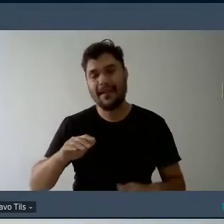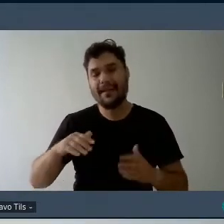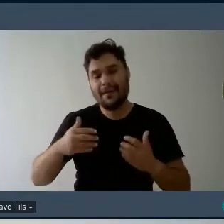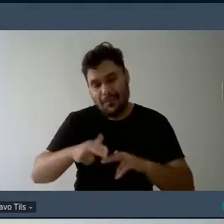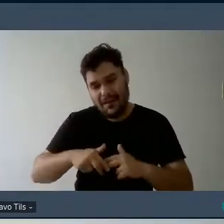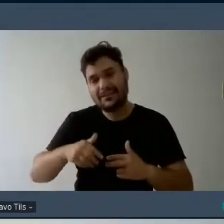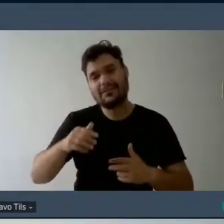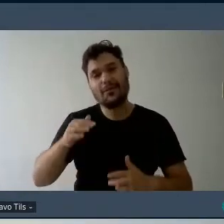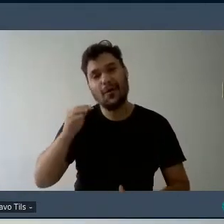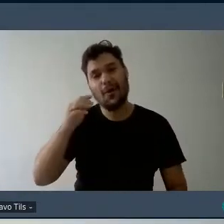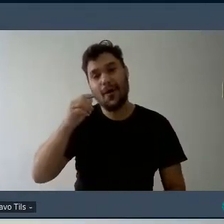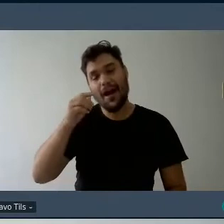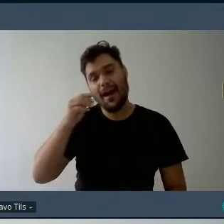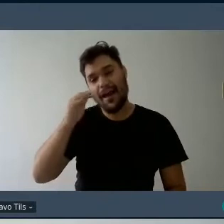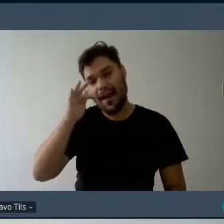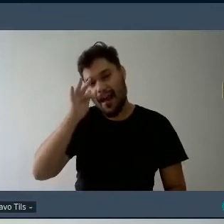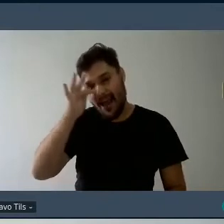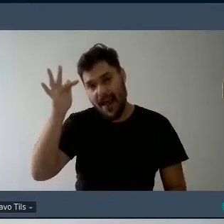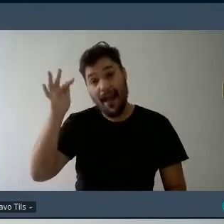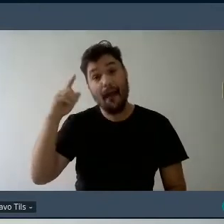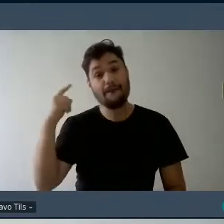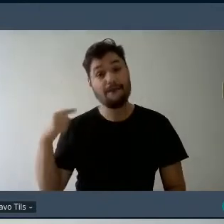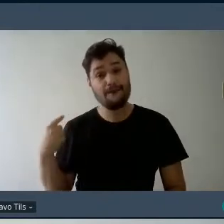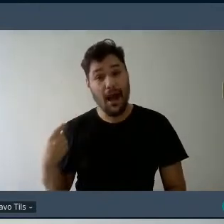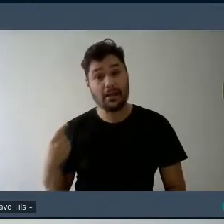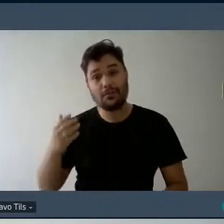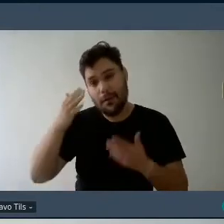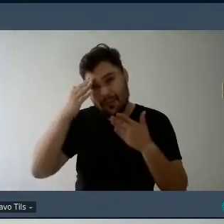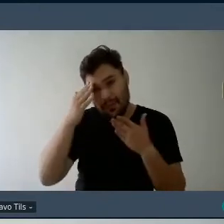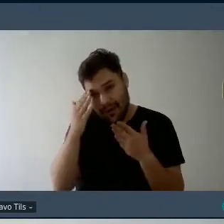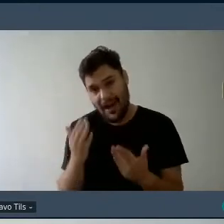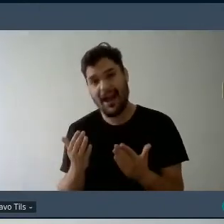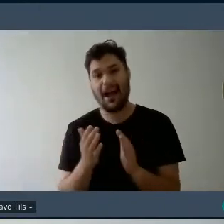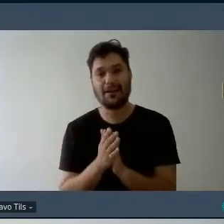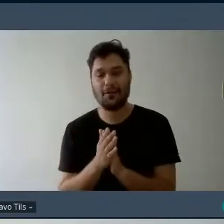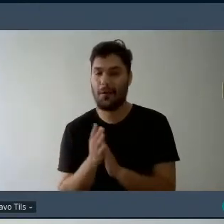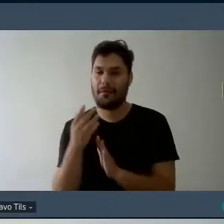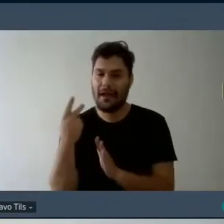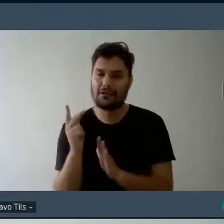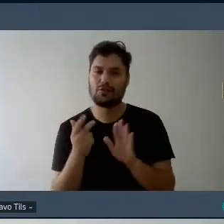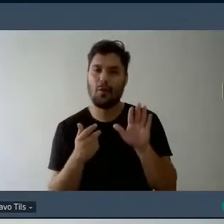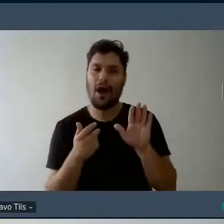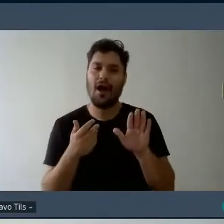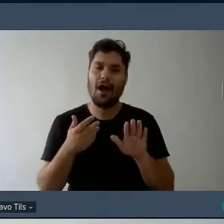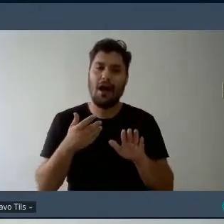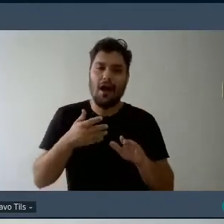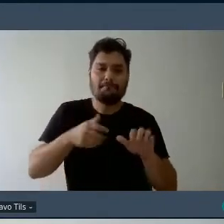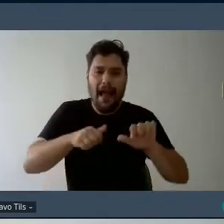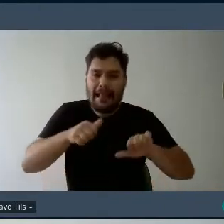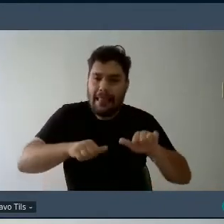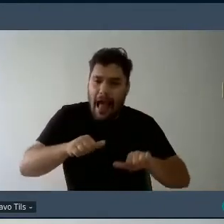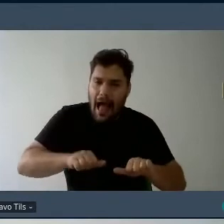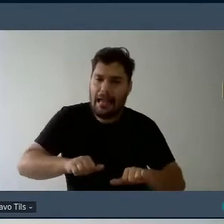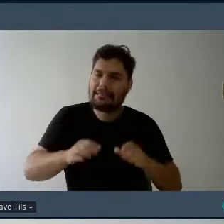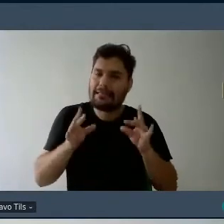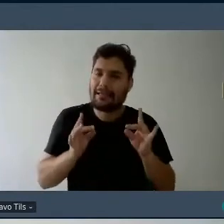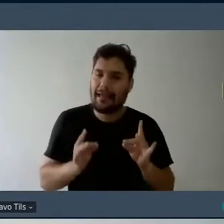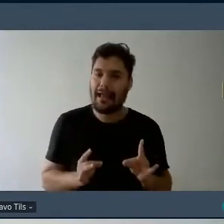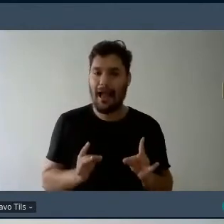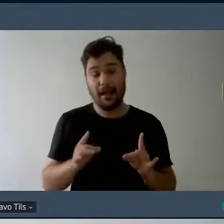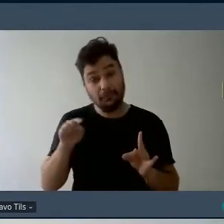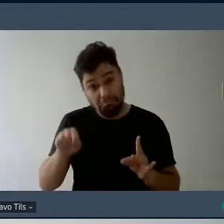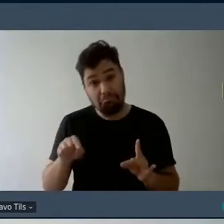sempre nessa leitura tão cuidadosa tão detalhada né e trazendo né a teoria histórico-cultural